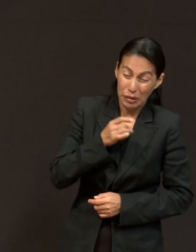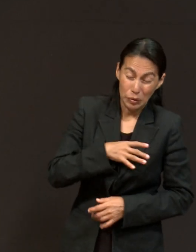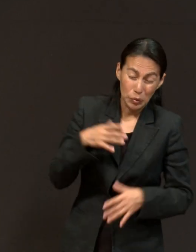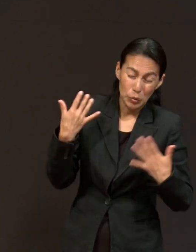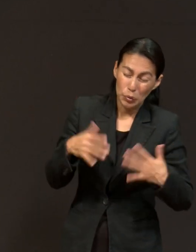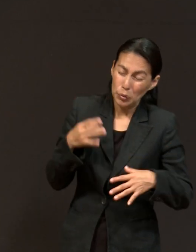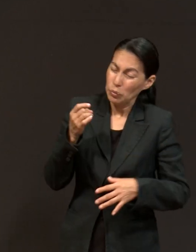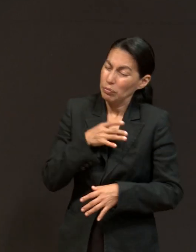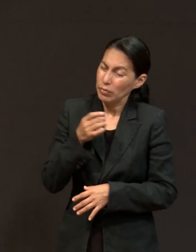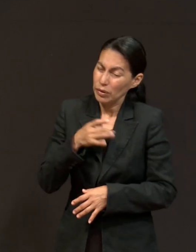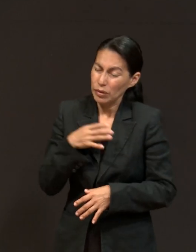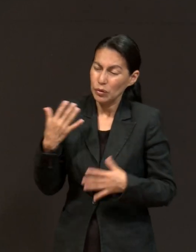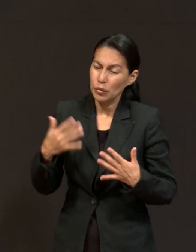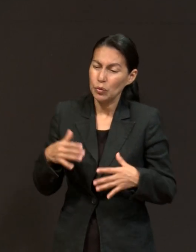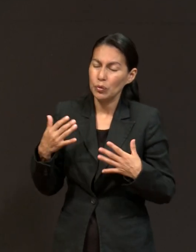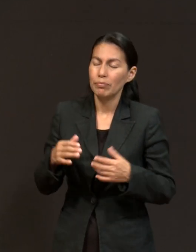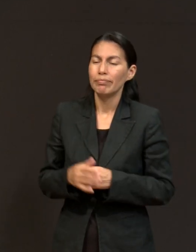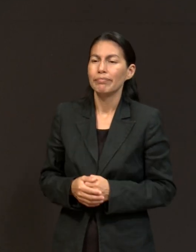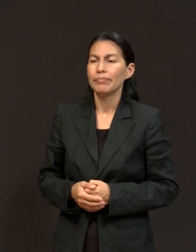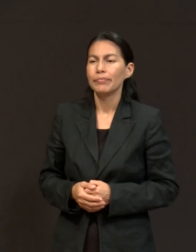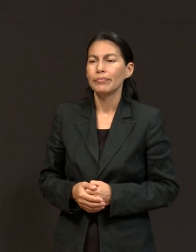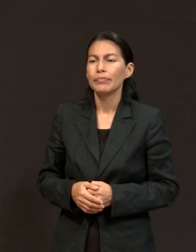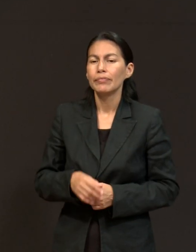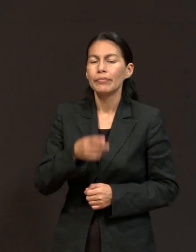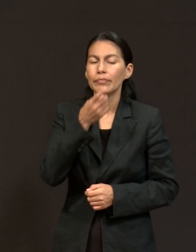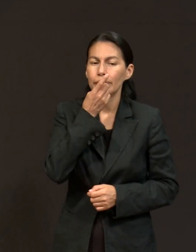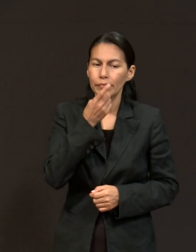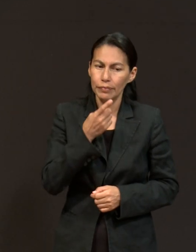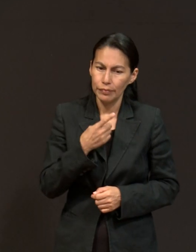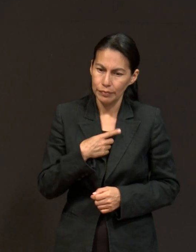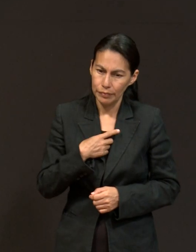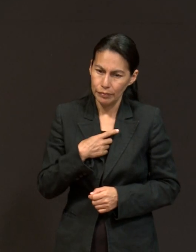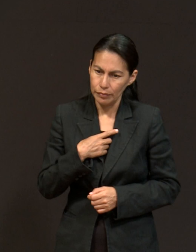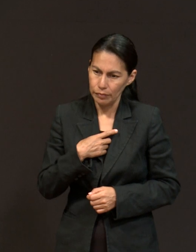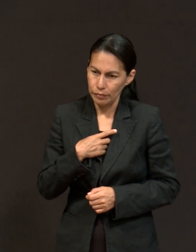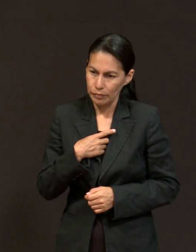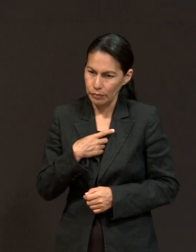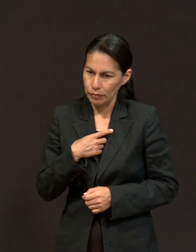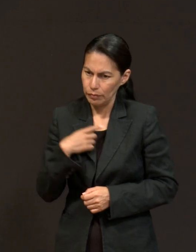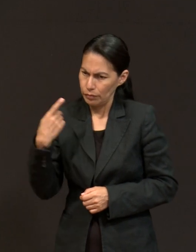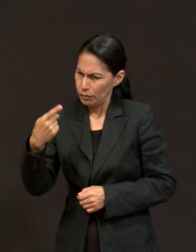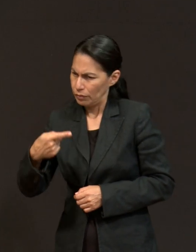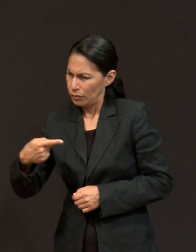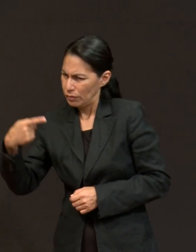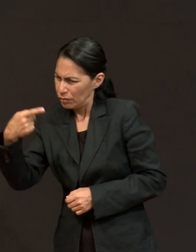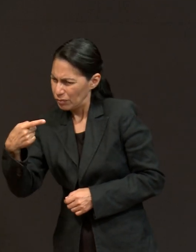yo miedo como ser humano, como persona. y me dice, ¿tú crees en Dios? Y le dije, sí.